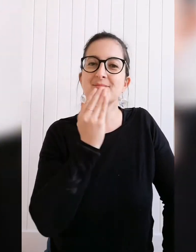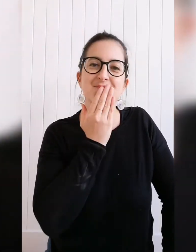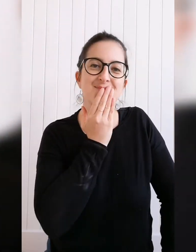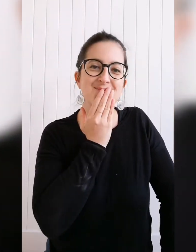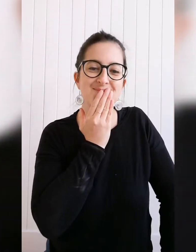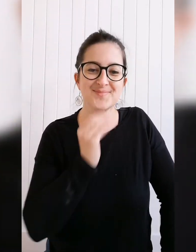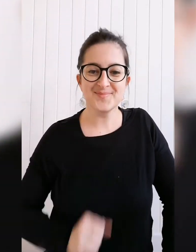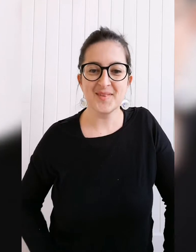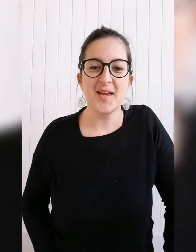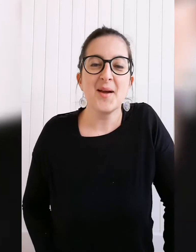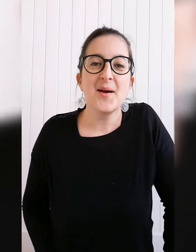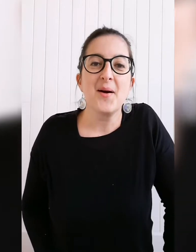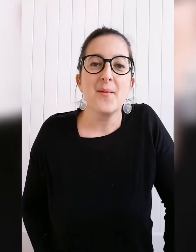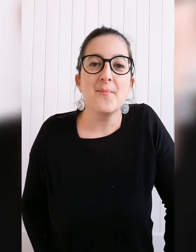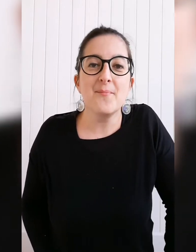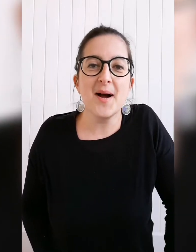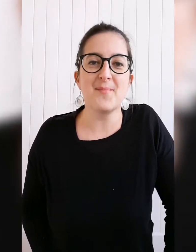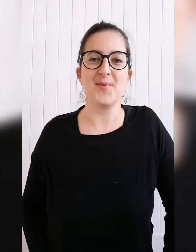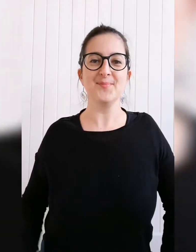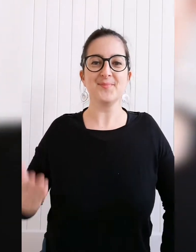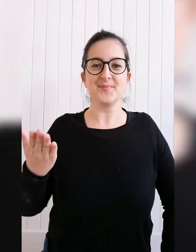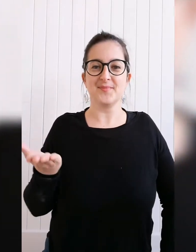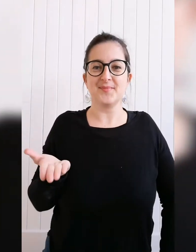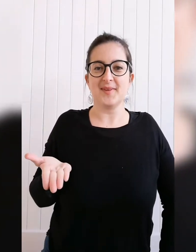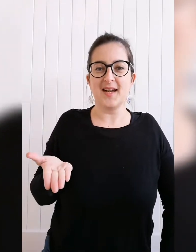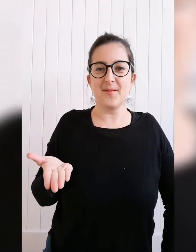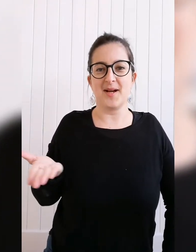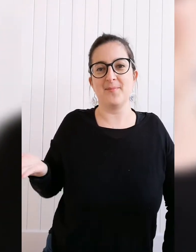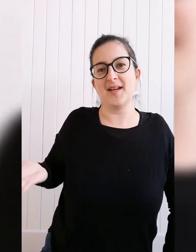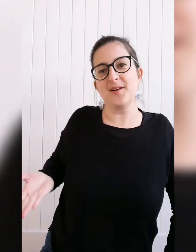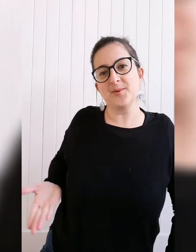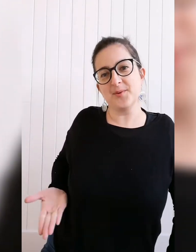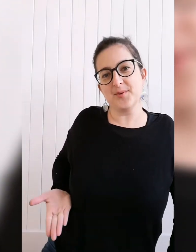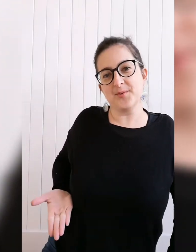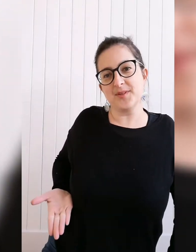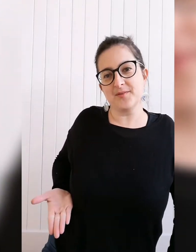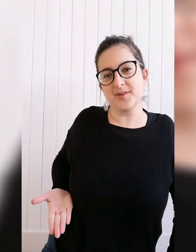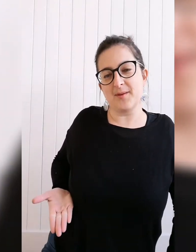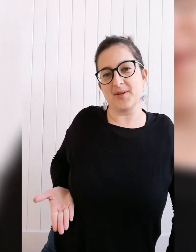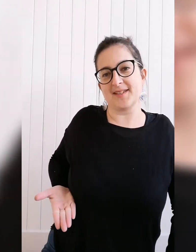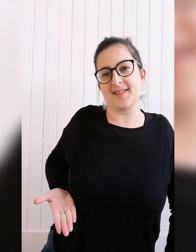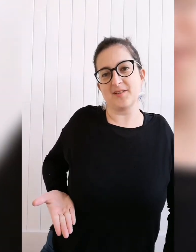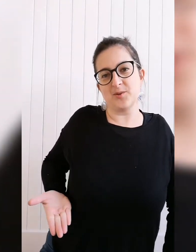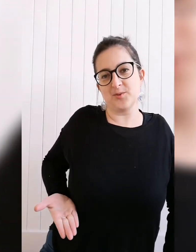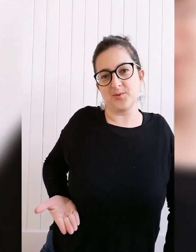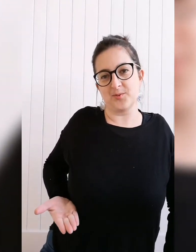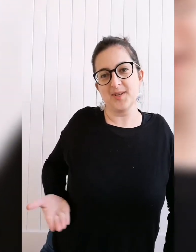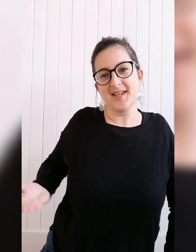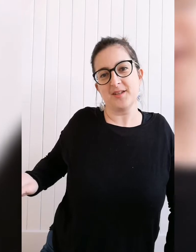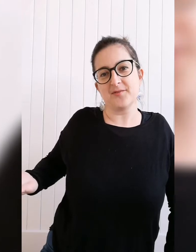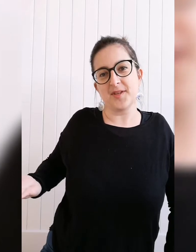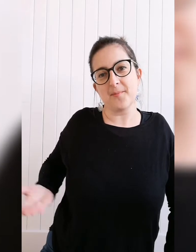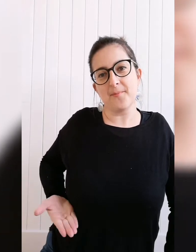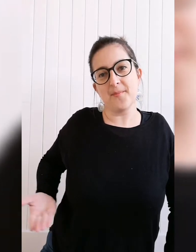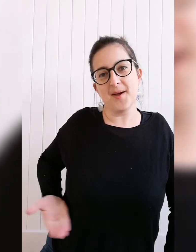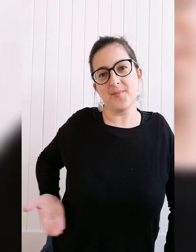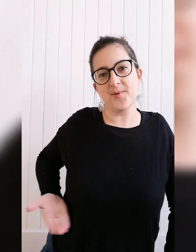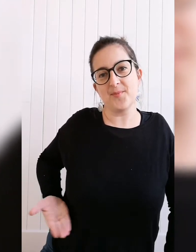maman la main à plat au niveau de la poitrine en dessous et on fait maman